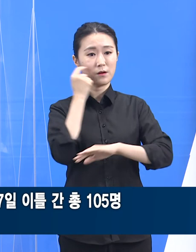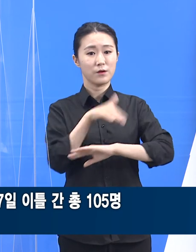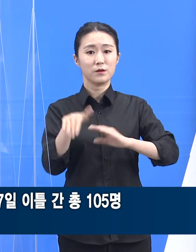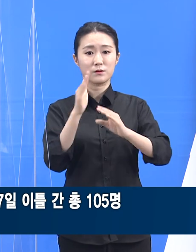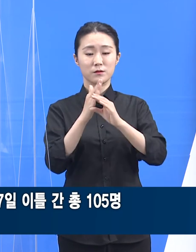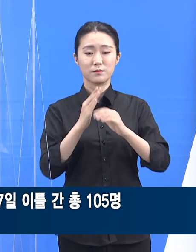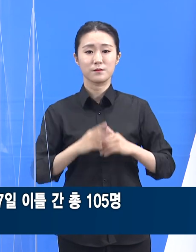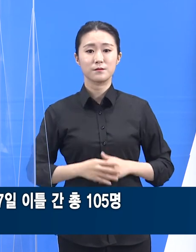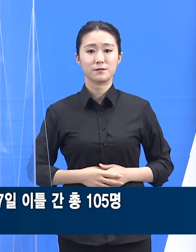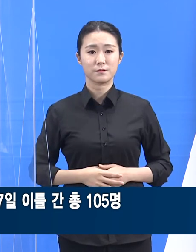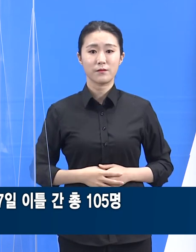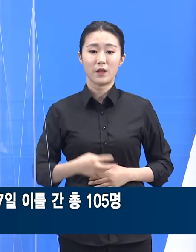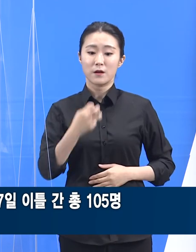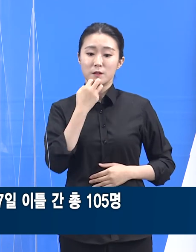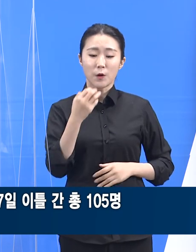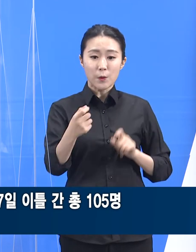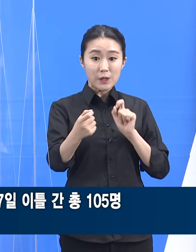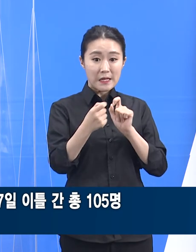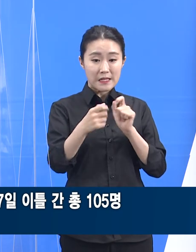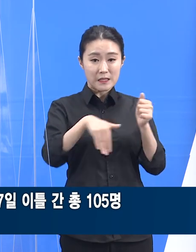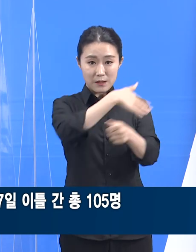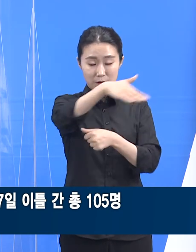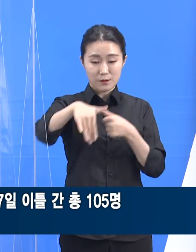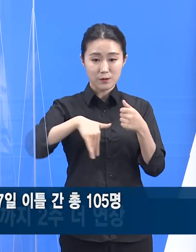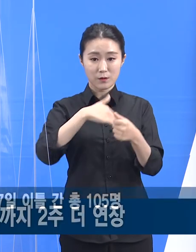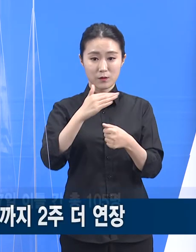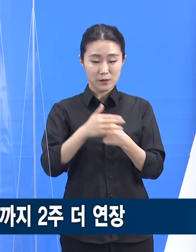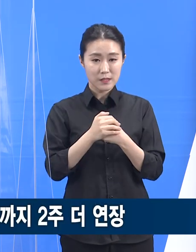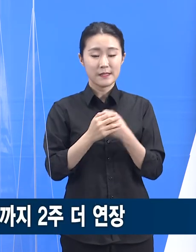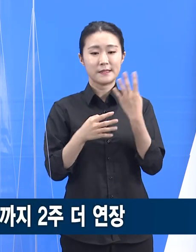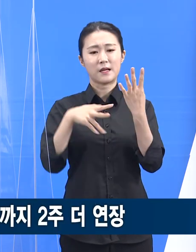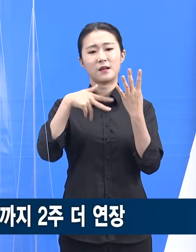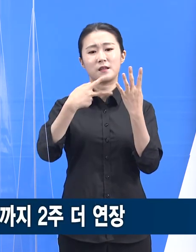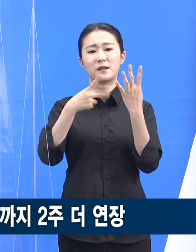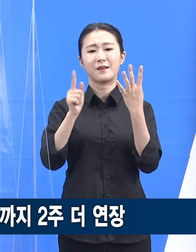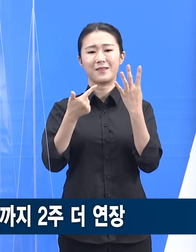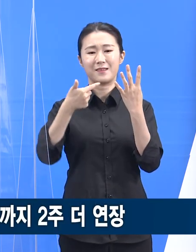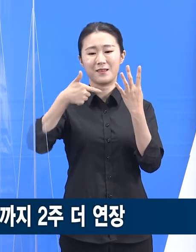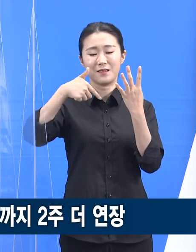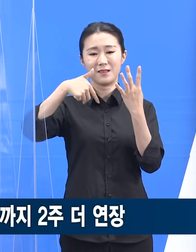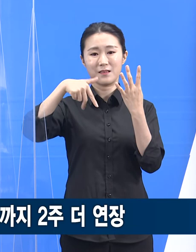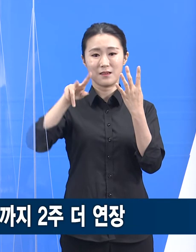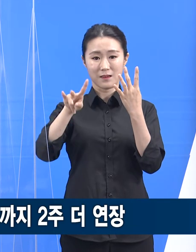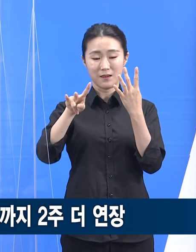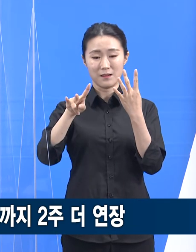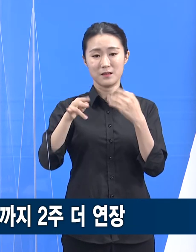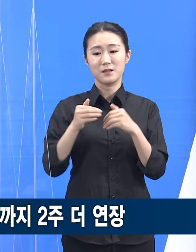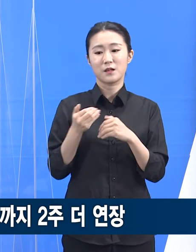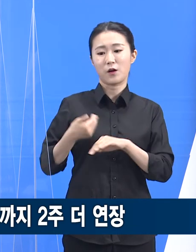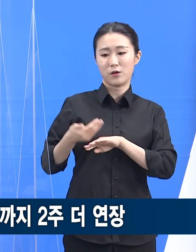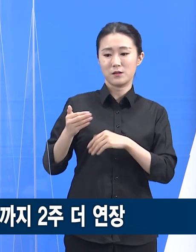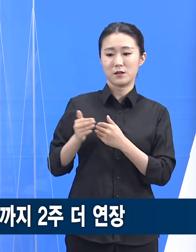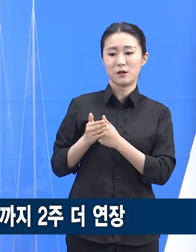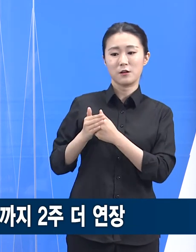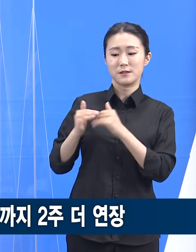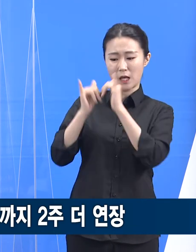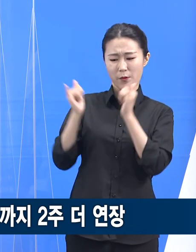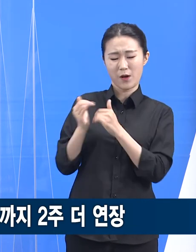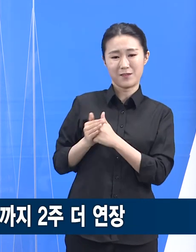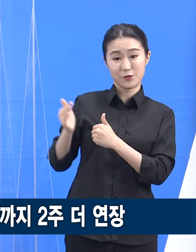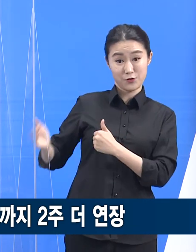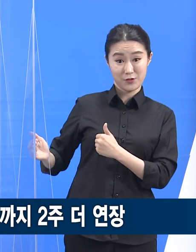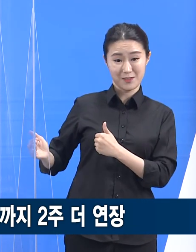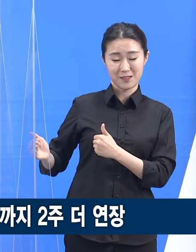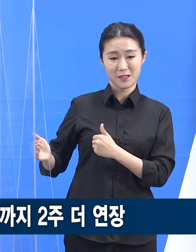그럼 수도권 사회적 거리두기 4단계의 연장에 대하여 말씀드리겠습니다. 수도권 사회적 거리두기 4단계가